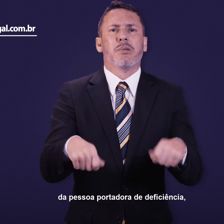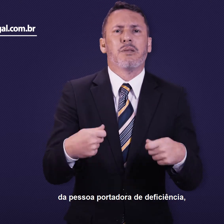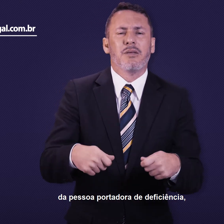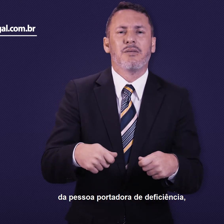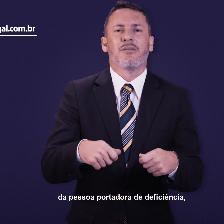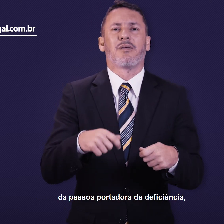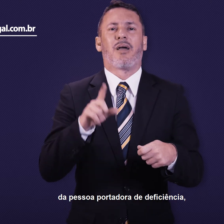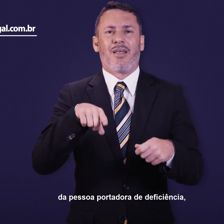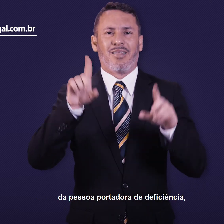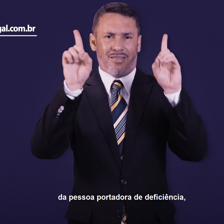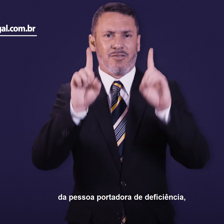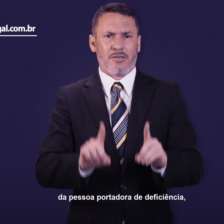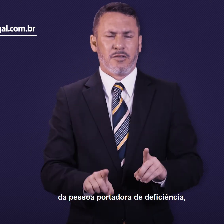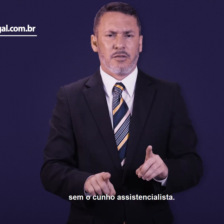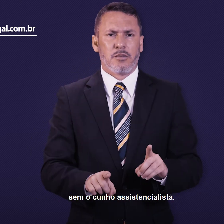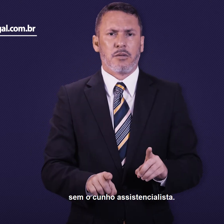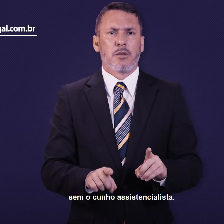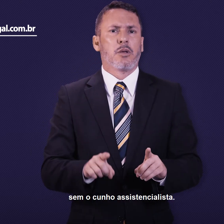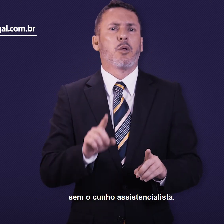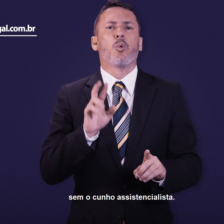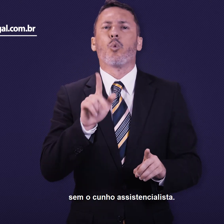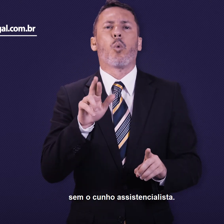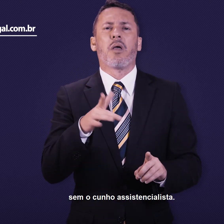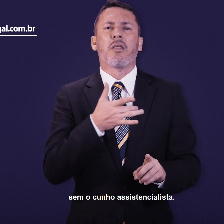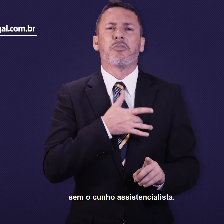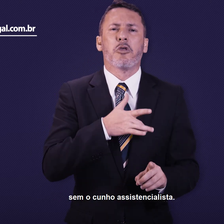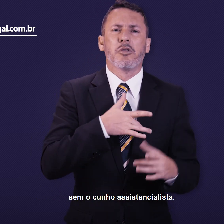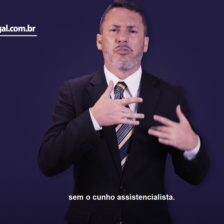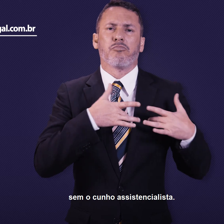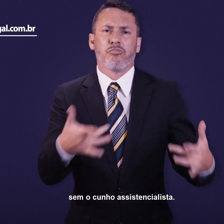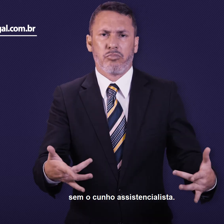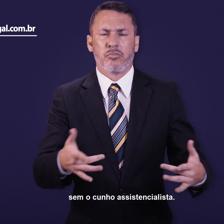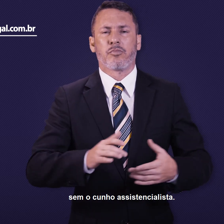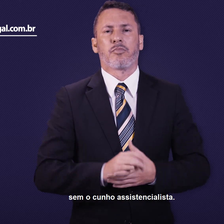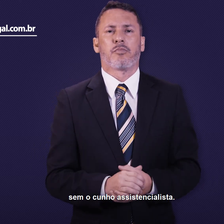portadora de deficiência, sem o cunho assistencialista cunho assistencialista E, inciso